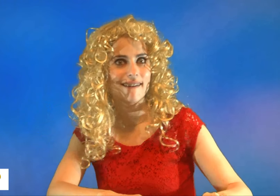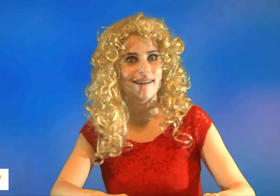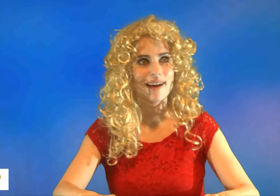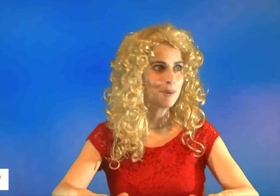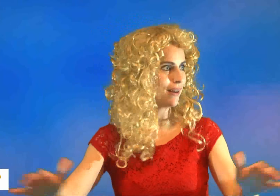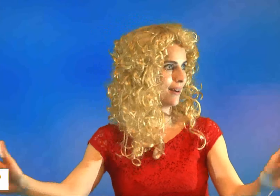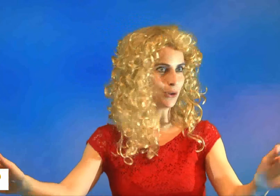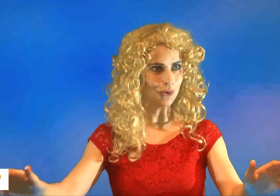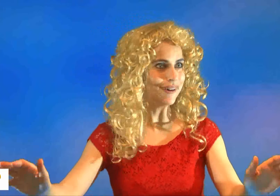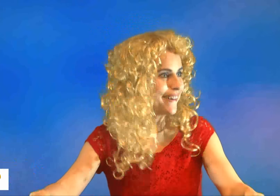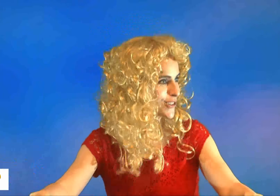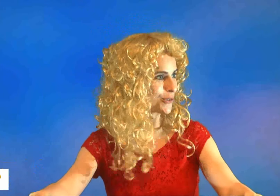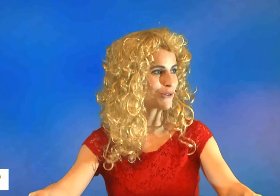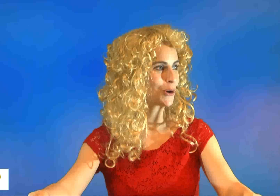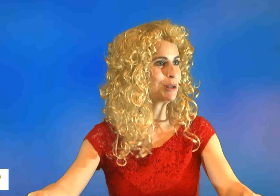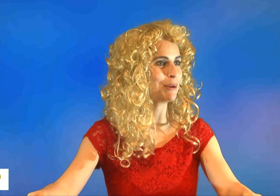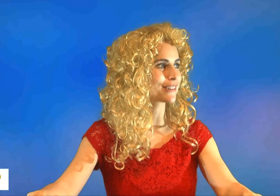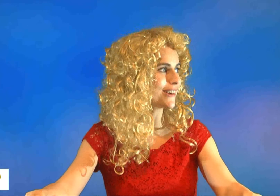Ah ben non, je ne crois avoir oublié personne.